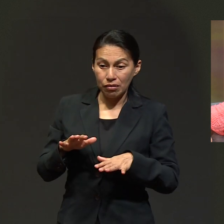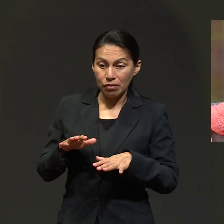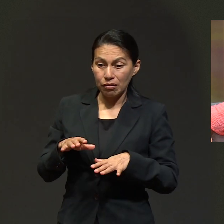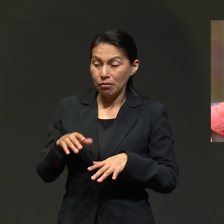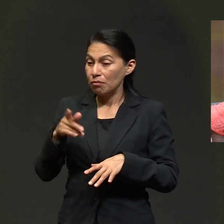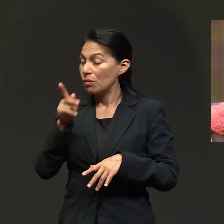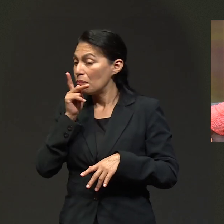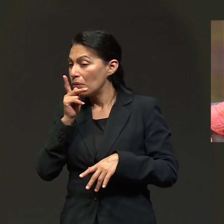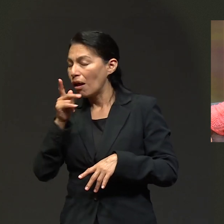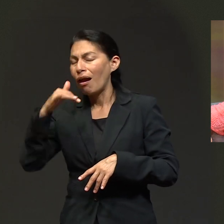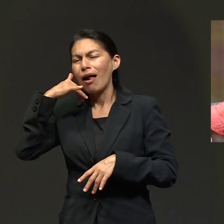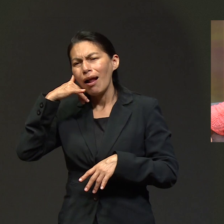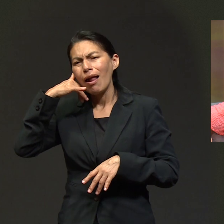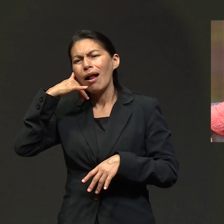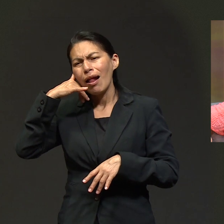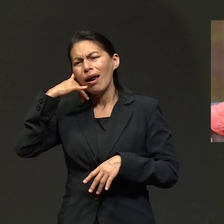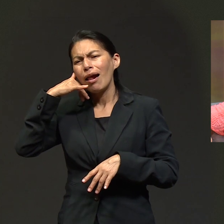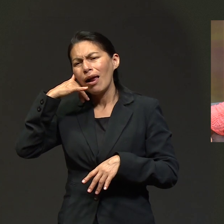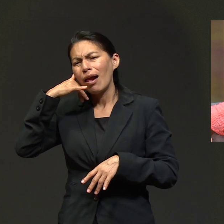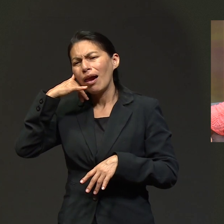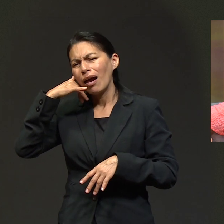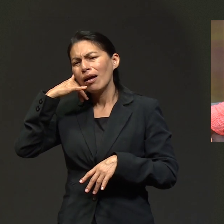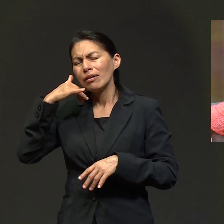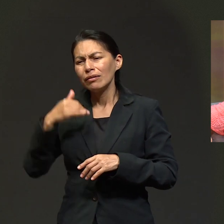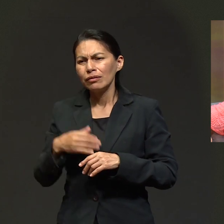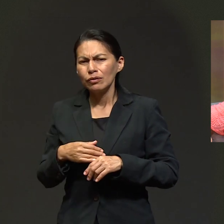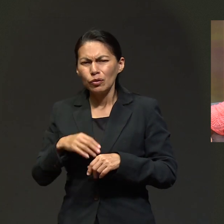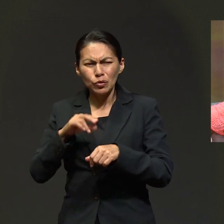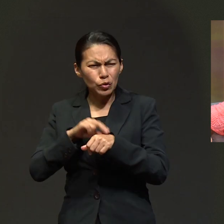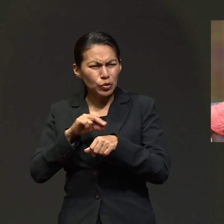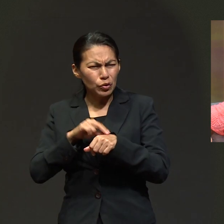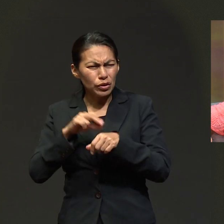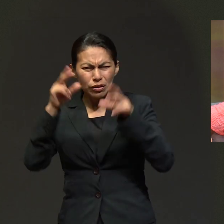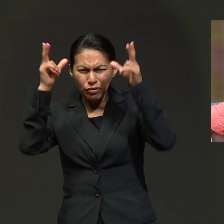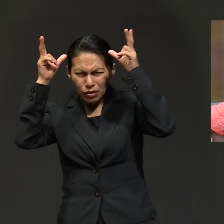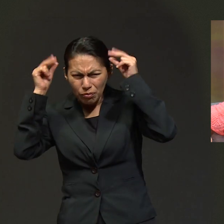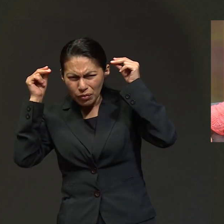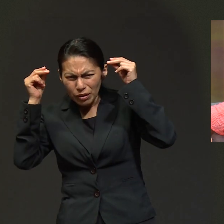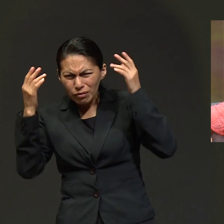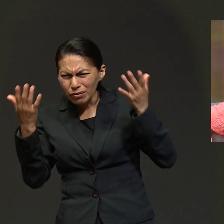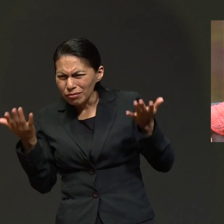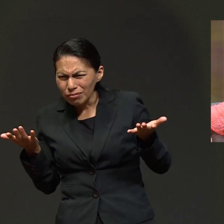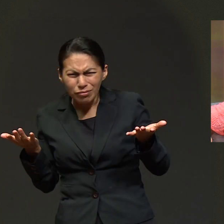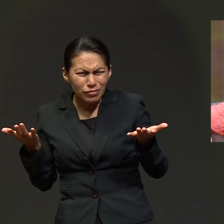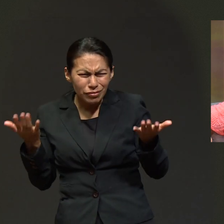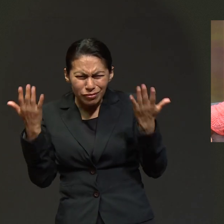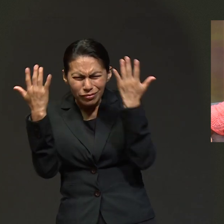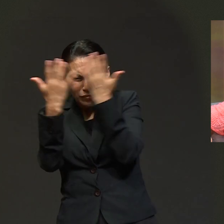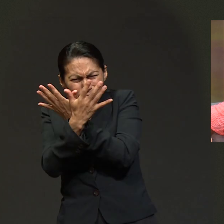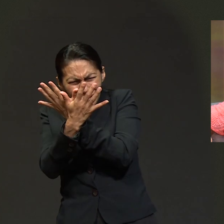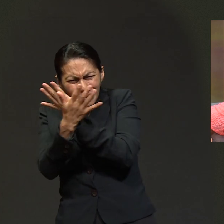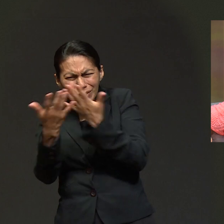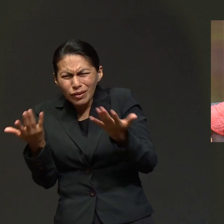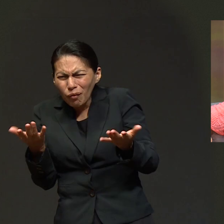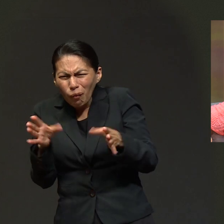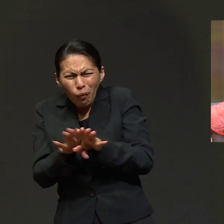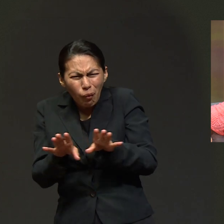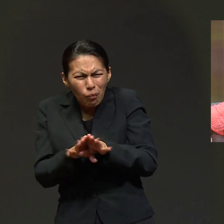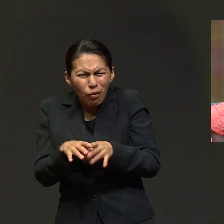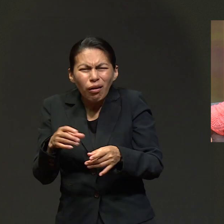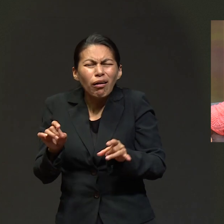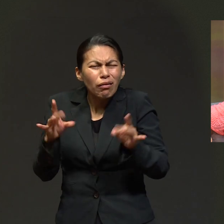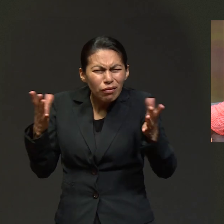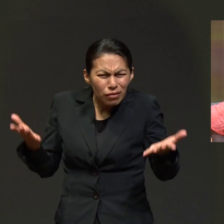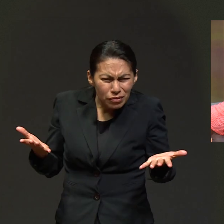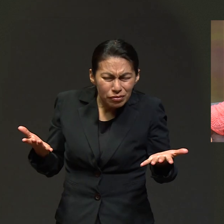que incluso ahí la veía hablando a veces con mi papá por teléfono. Y los doctores y los enfermeros pues estaban como en